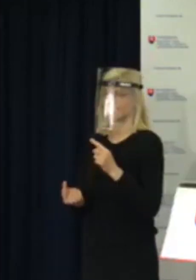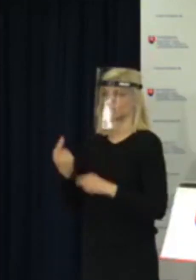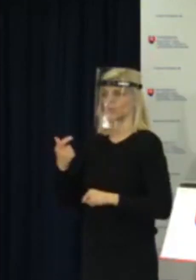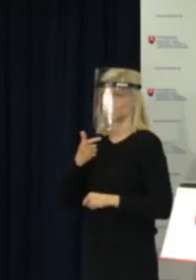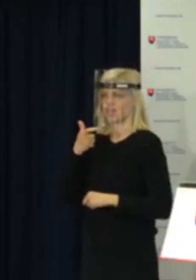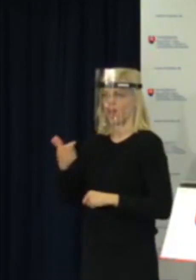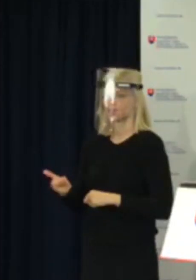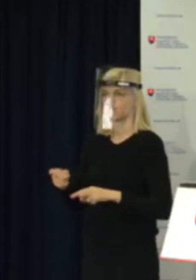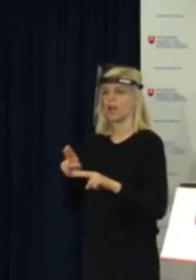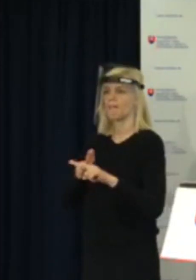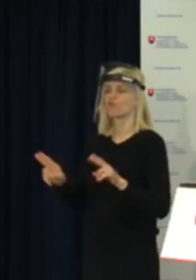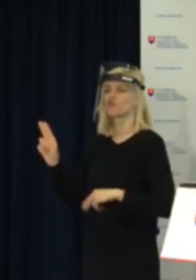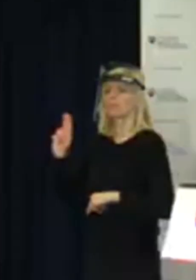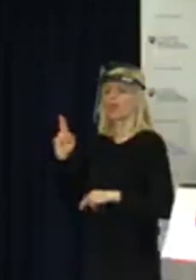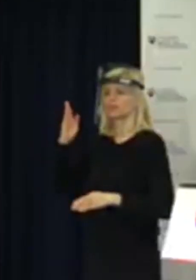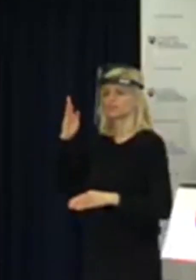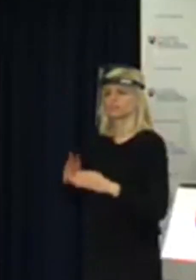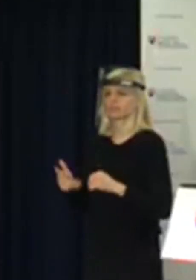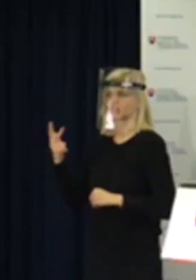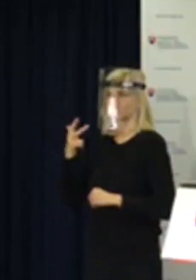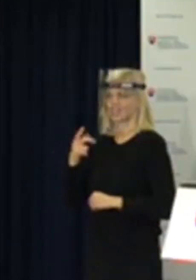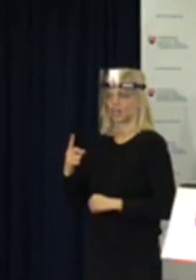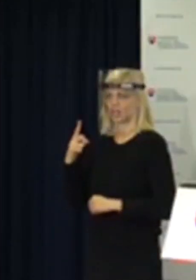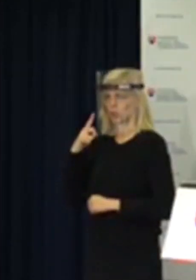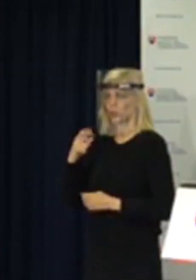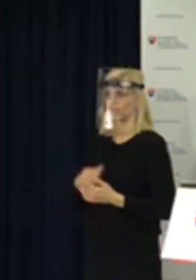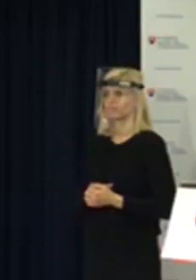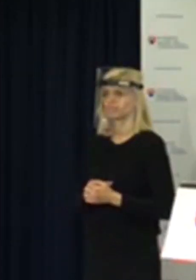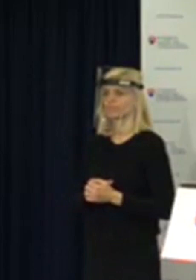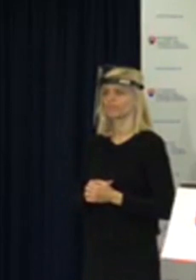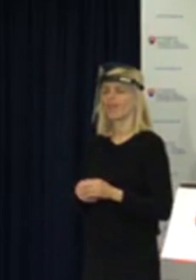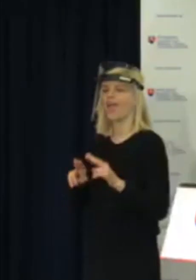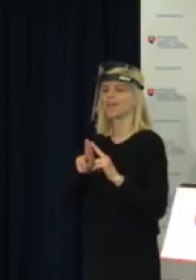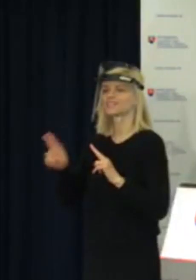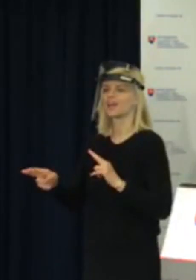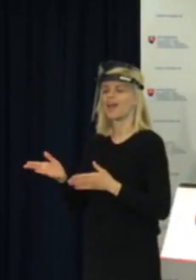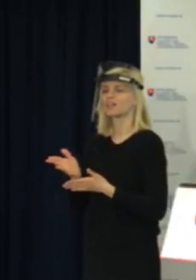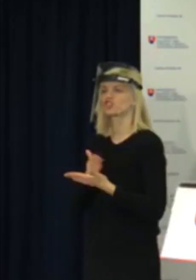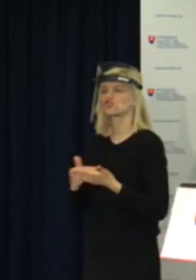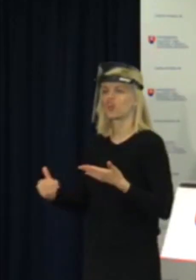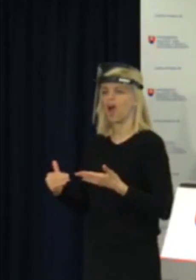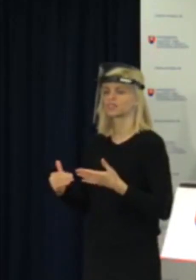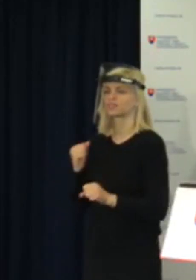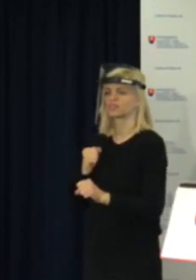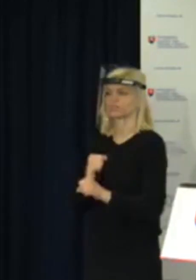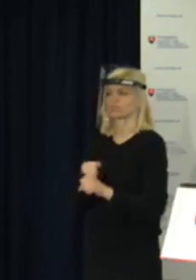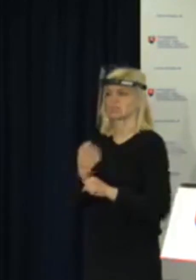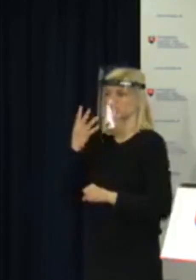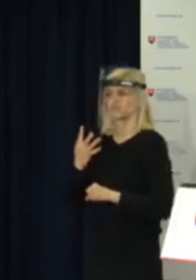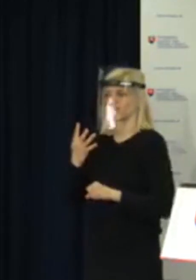Môže na ňu prihlasiť do 30. júna. Externá časť cudzieho jazyka sa bude konať 4.